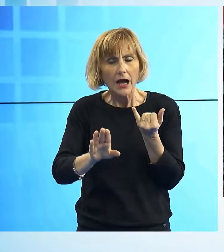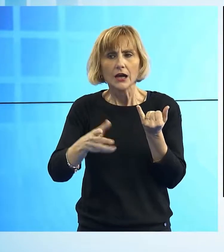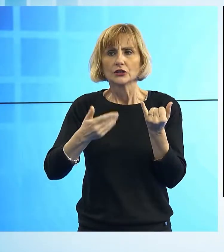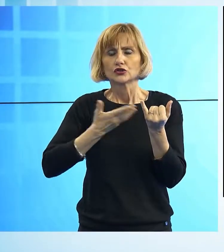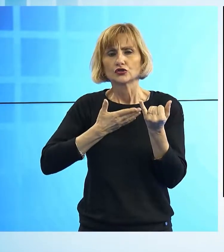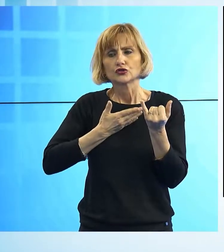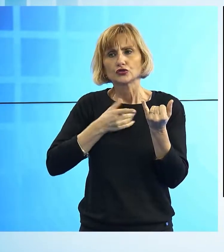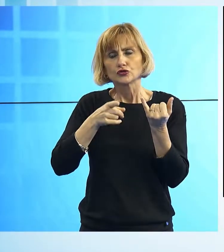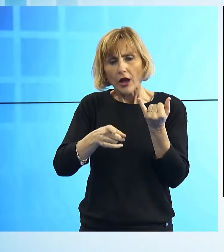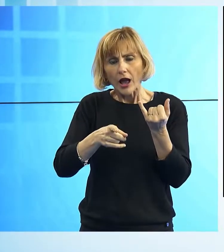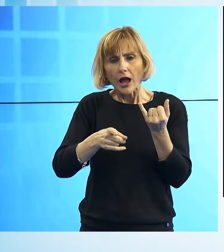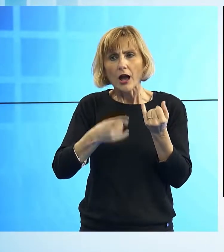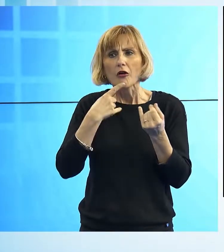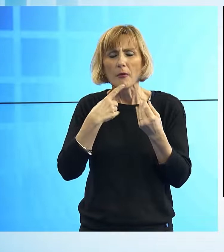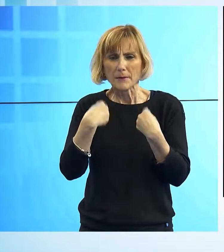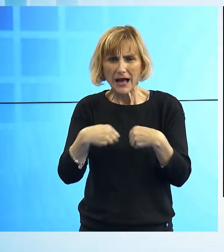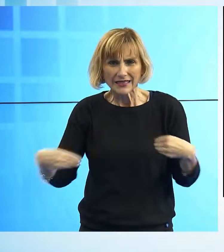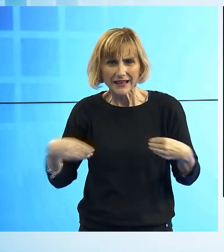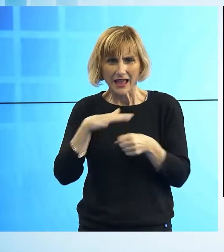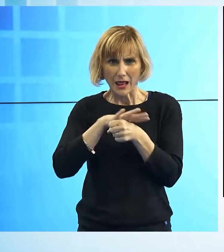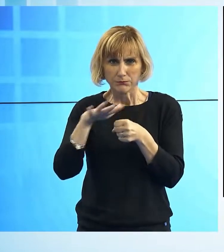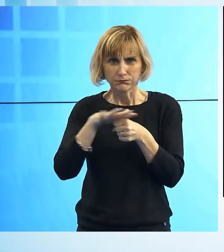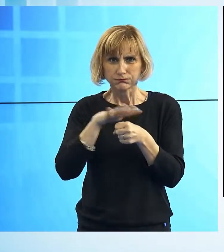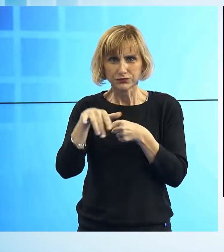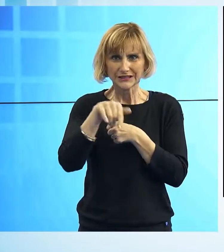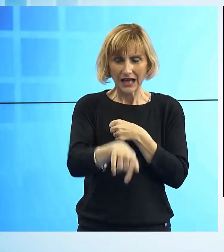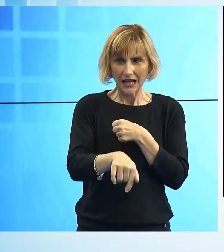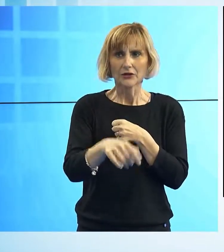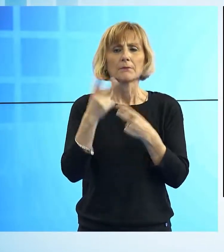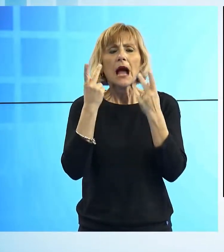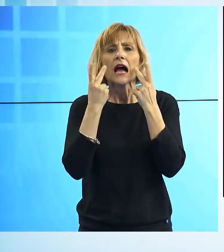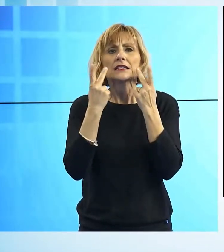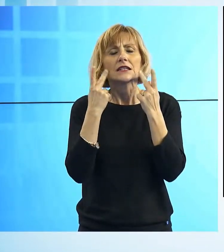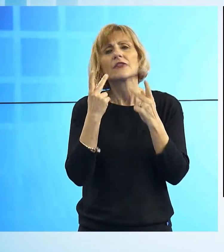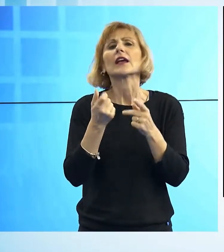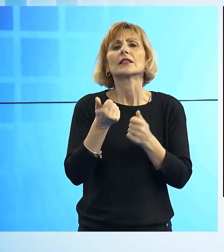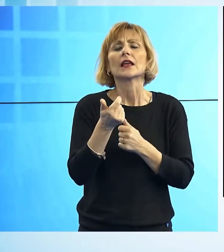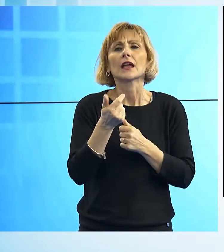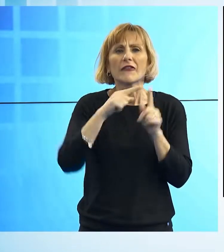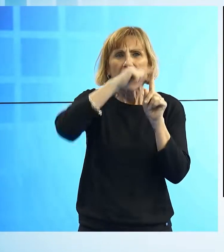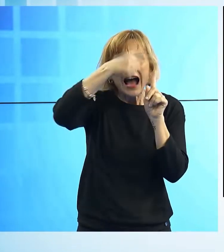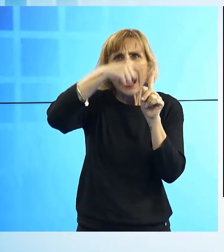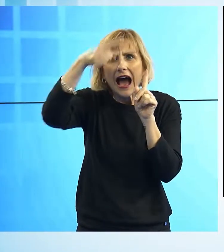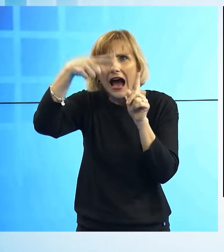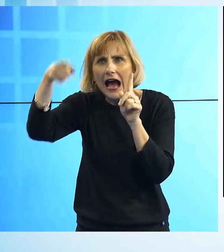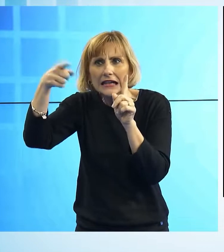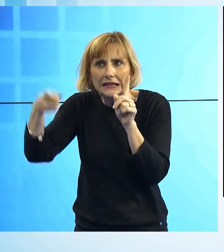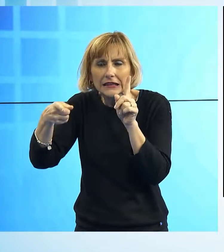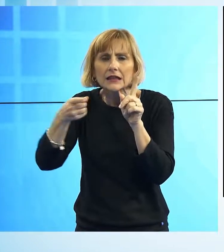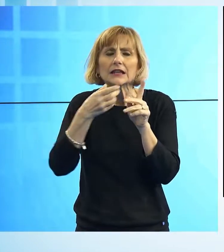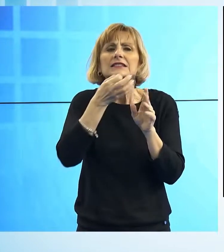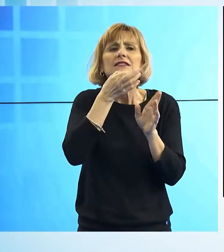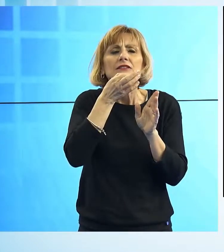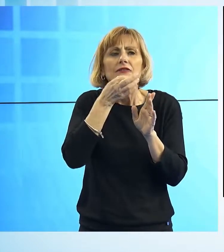è riempita di materiale e dalla quale però si vedono più volte più archi che fa